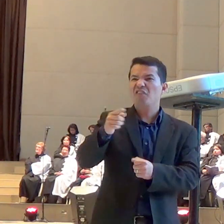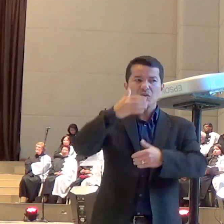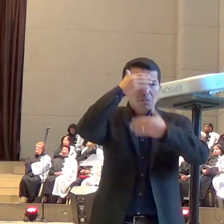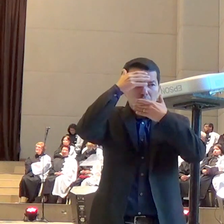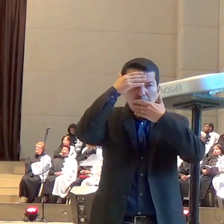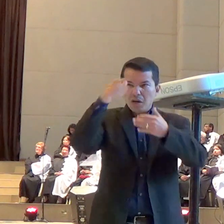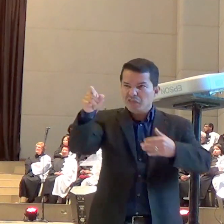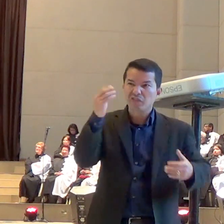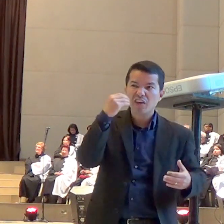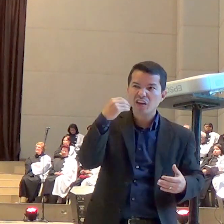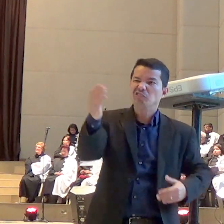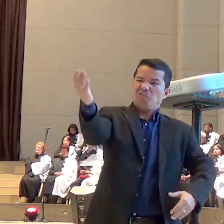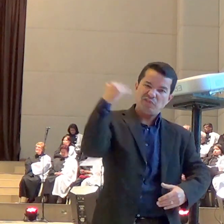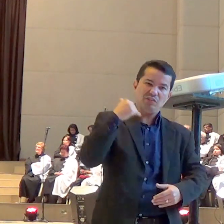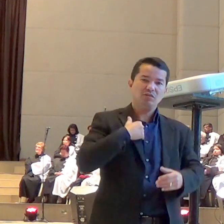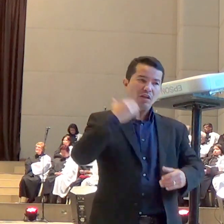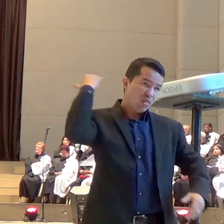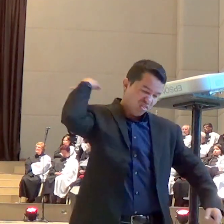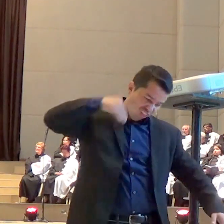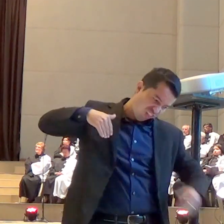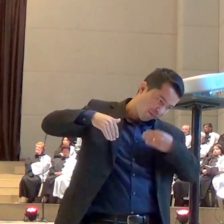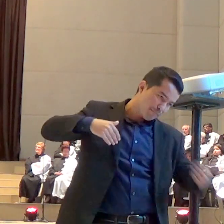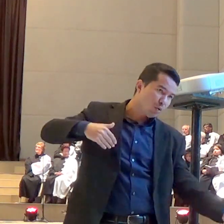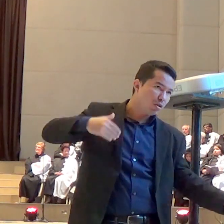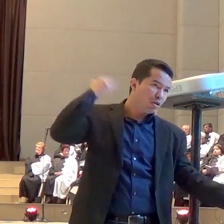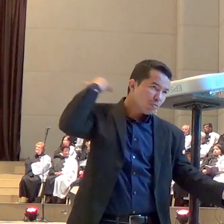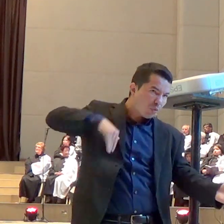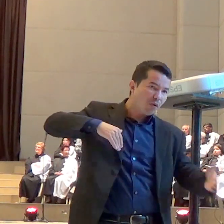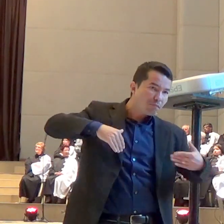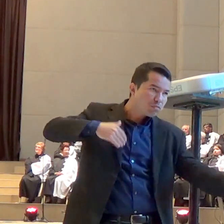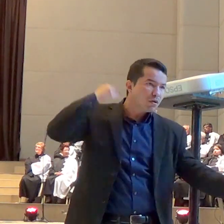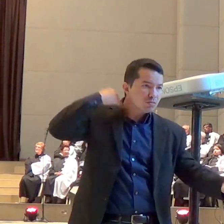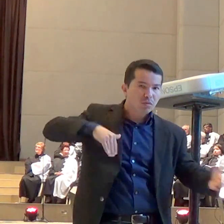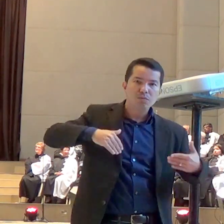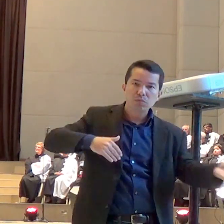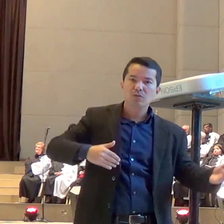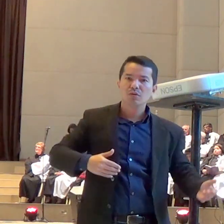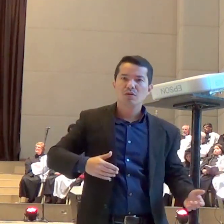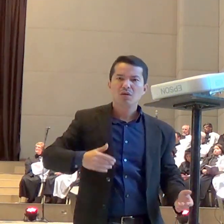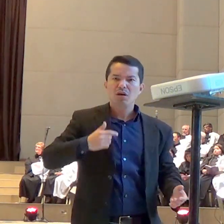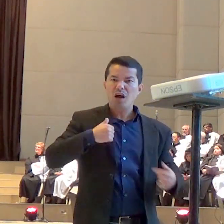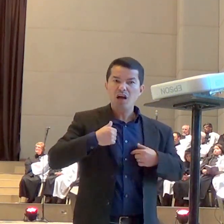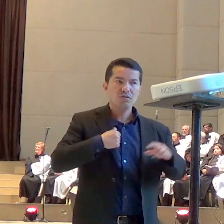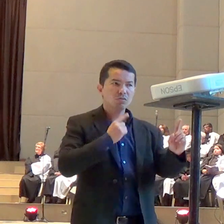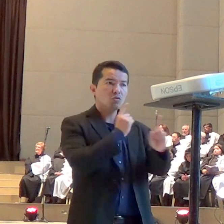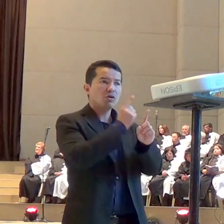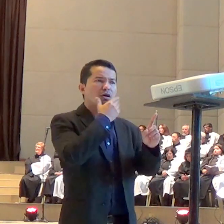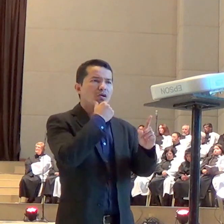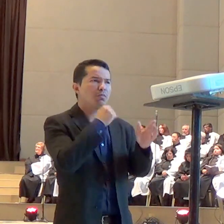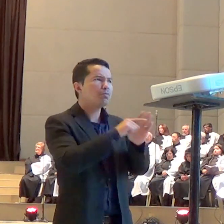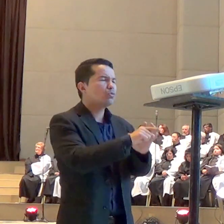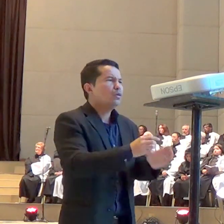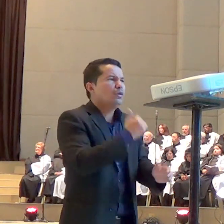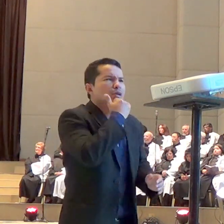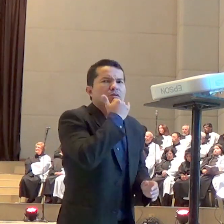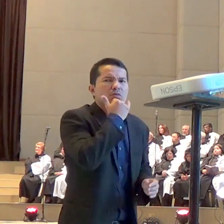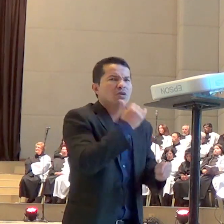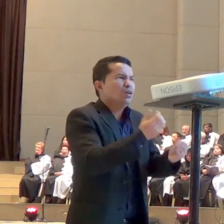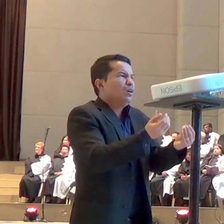pode? Ele falou assim, olha, Jesus está operando. Eu falei, Jesus está operando no mundo todo, mas como é que Jesus está